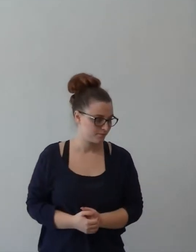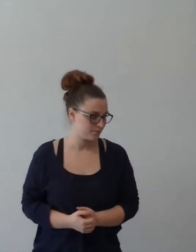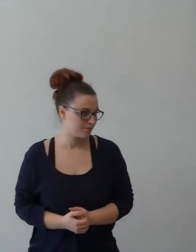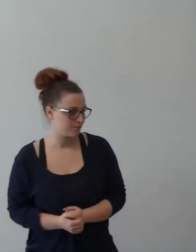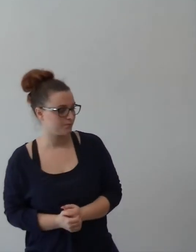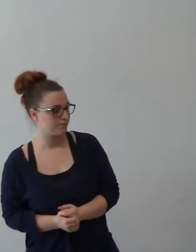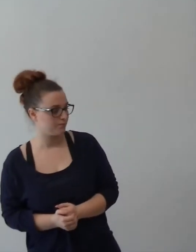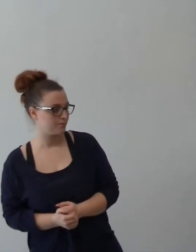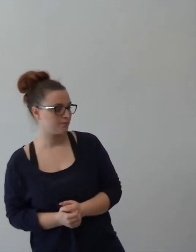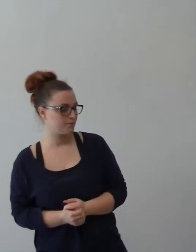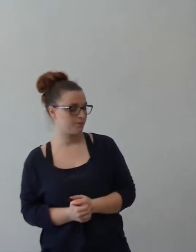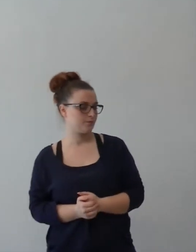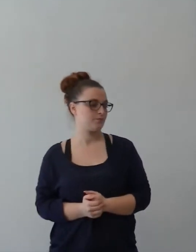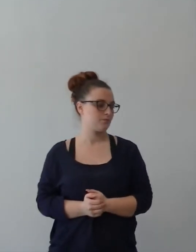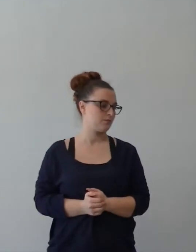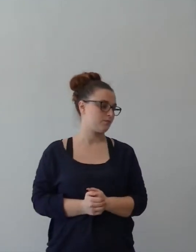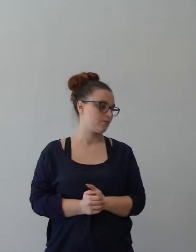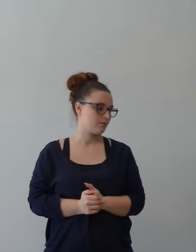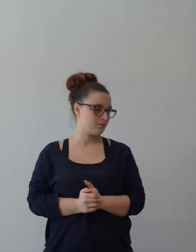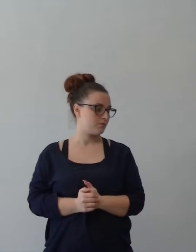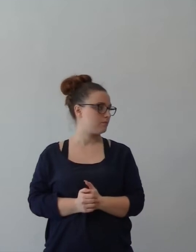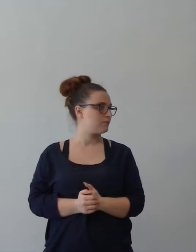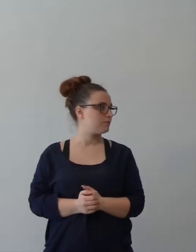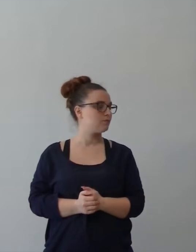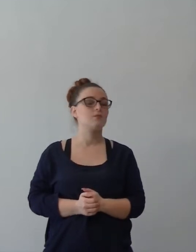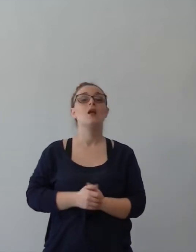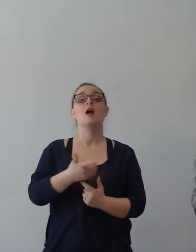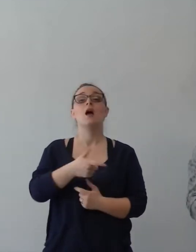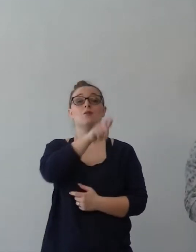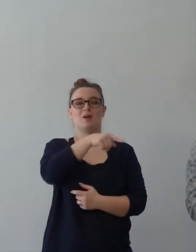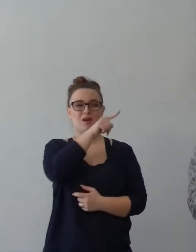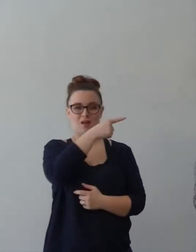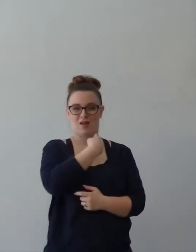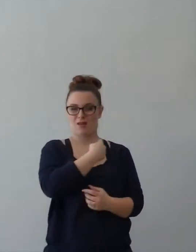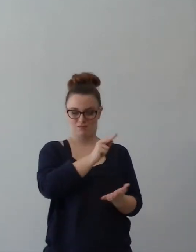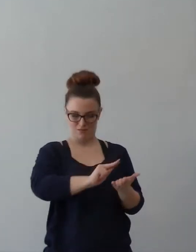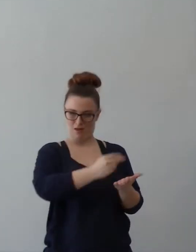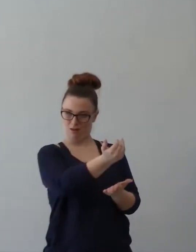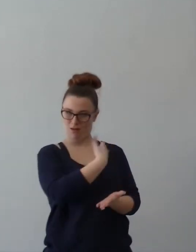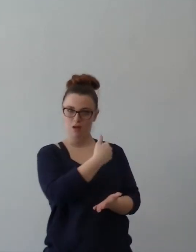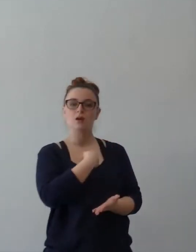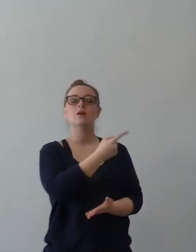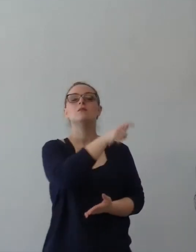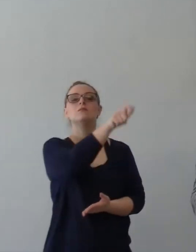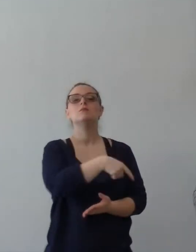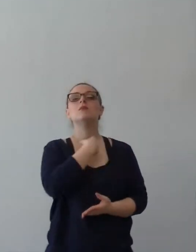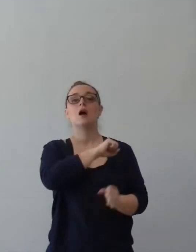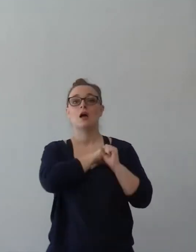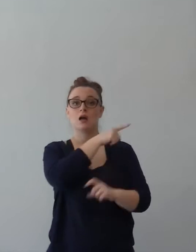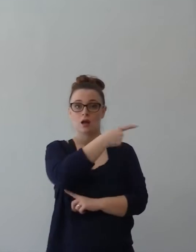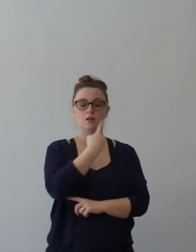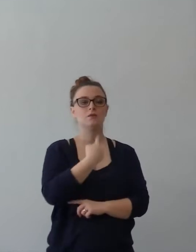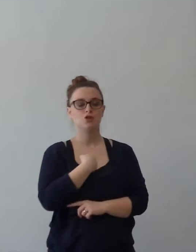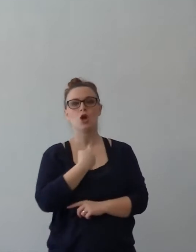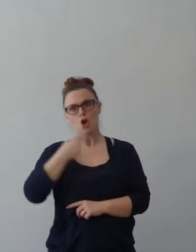gioia di speranza. La persona che mi ha scritta, un credente che mi dice in fondo, ok, so che devo avere